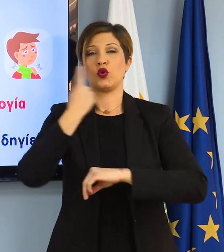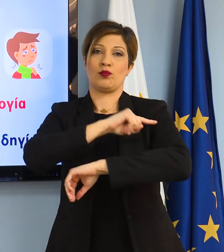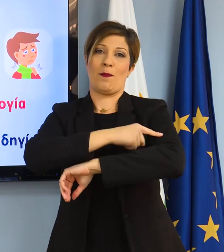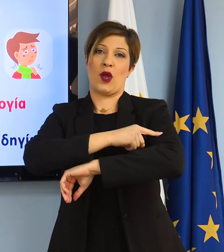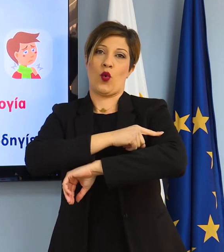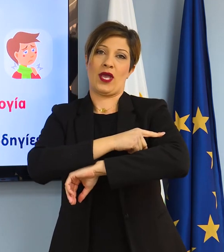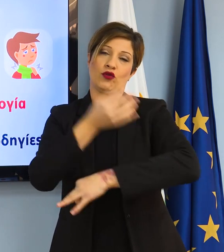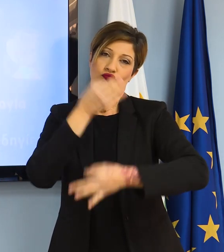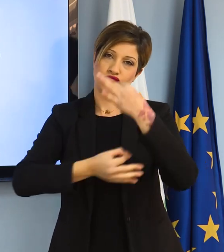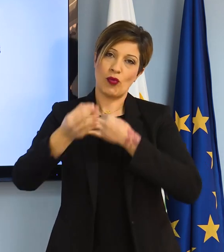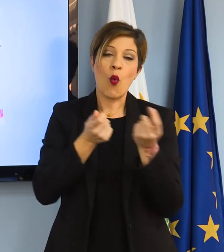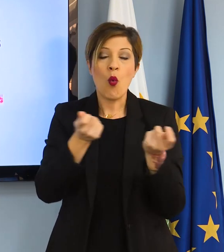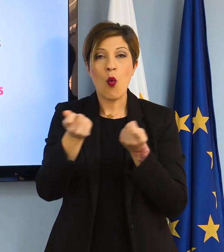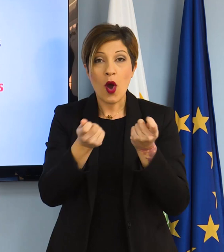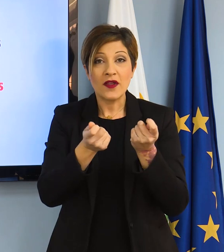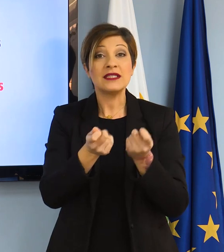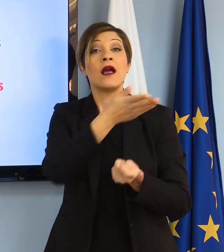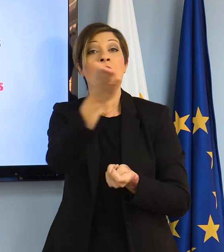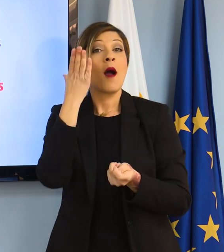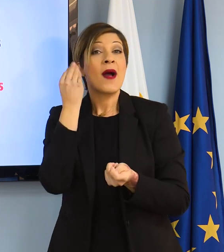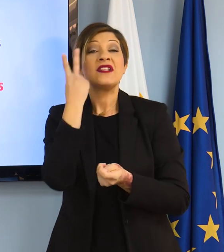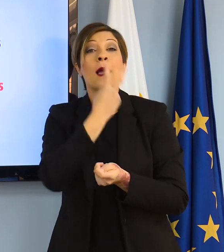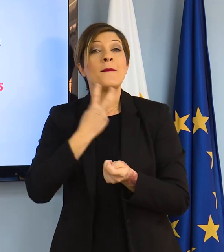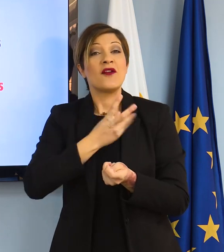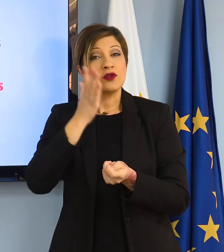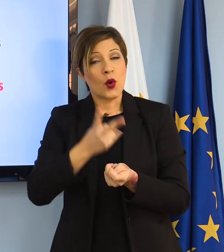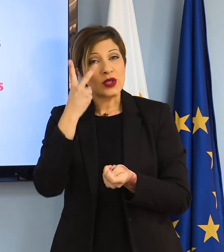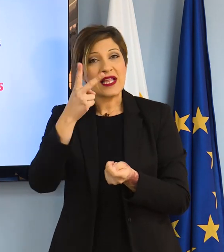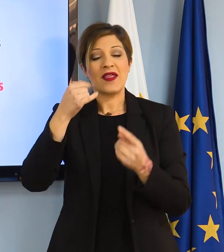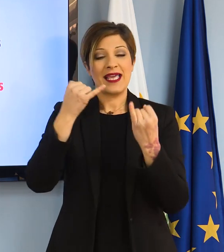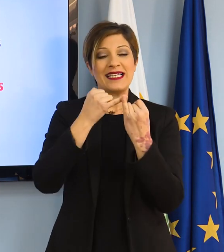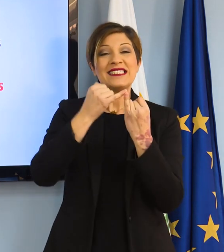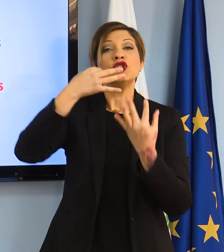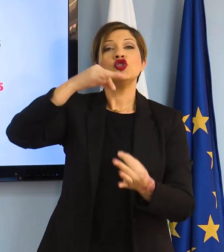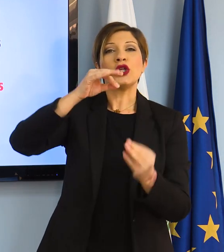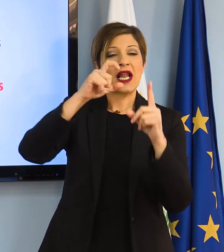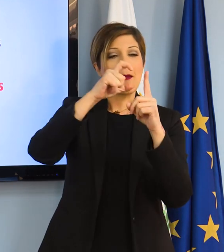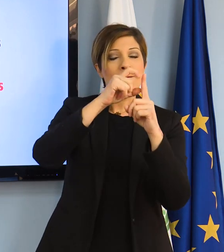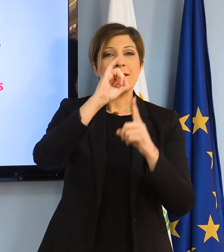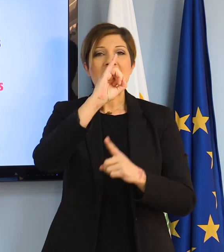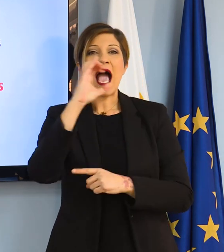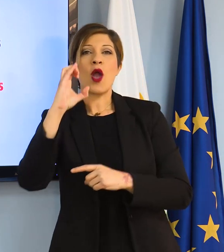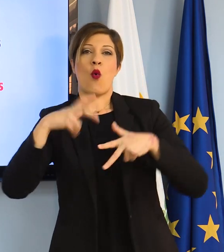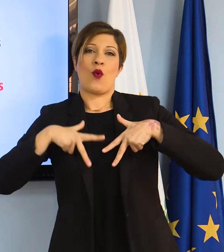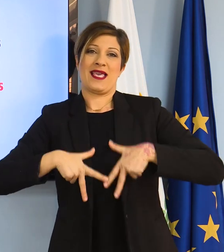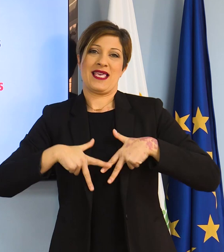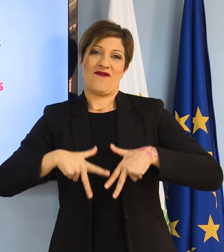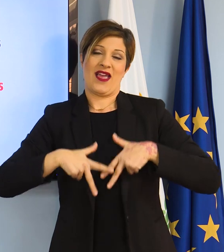για οδηγίες. Για περισσότερες πληροφορίες, επισκεφτείτε τη σελίδα pio.gov.cy, κάθετος coronavirus.